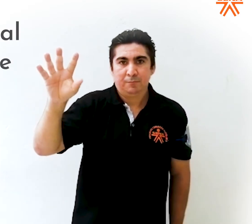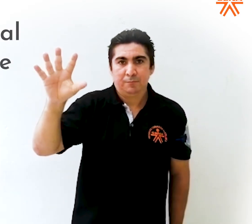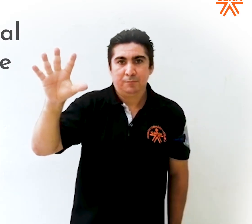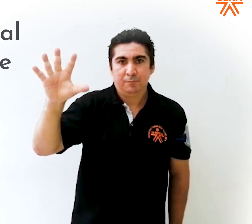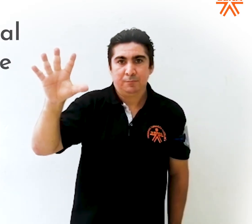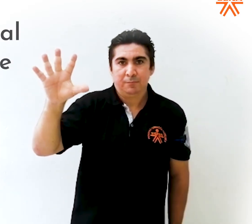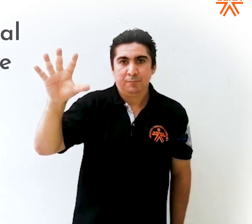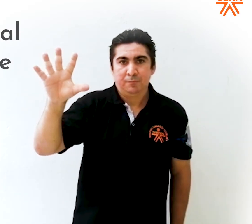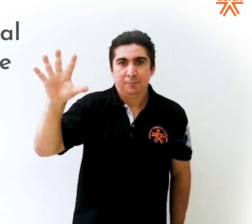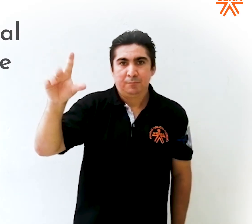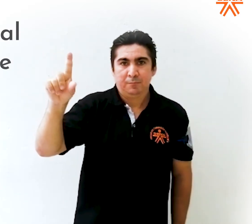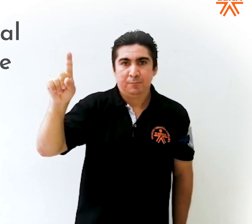y 6.